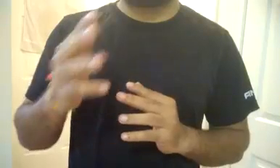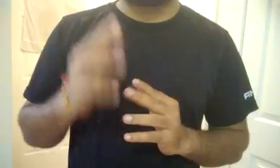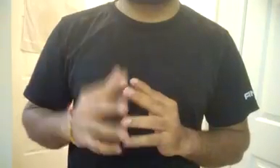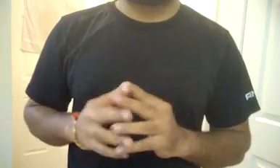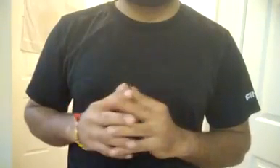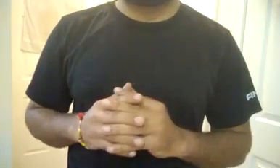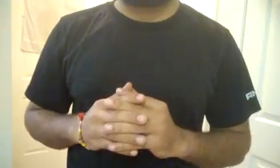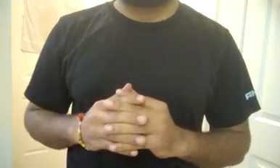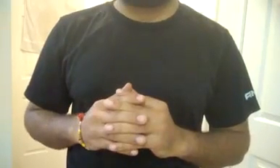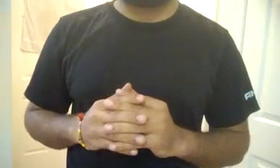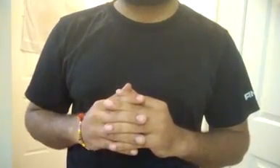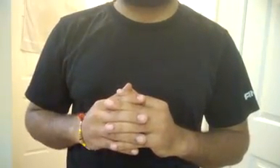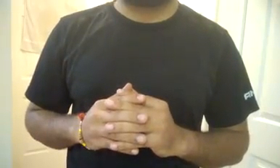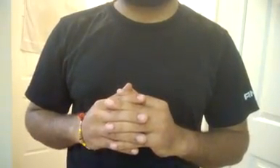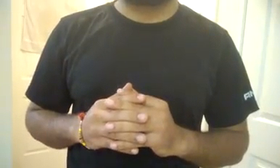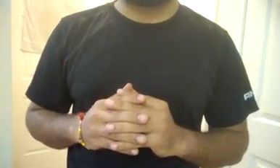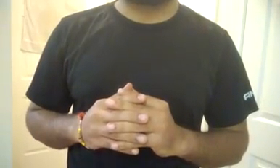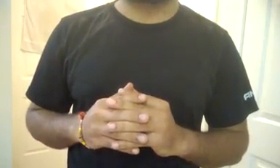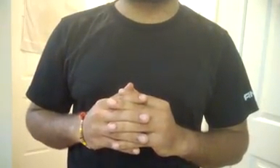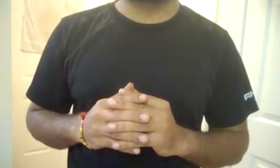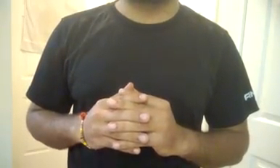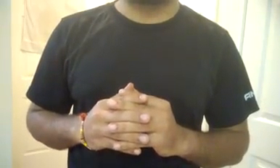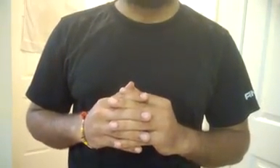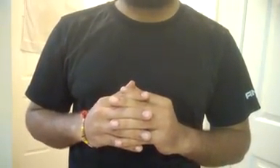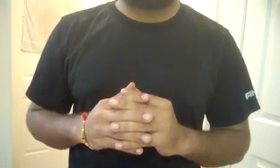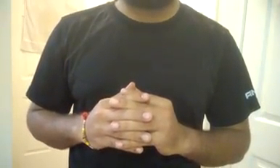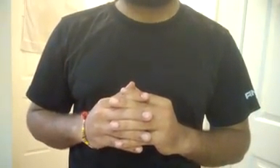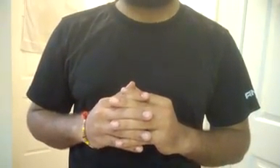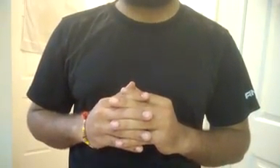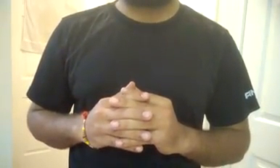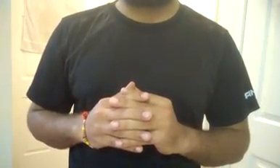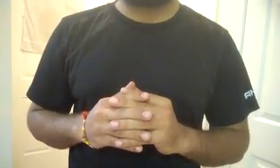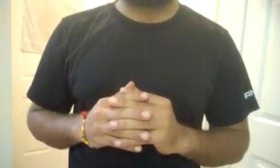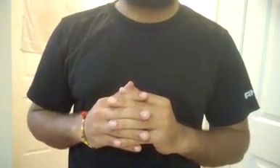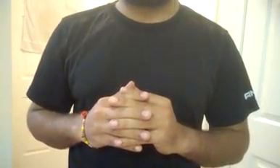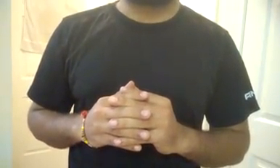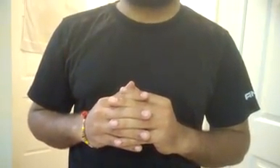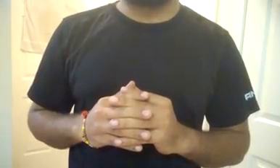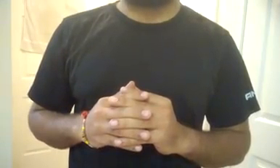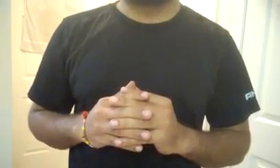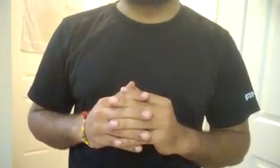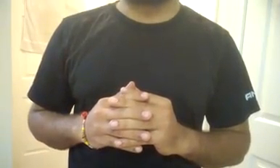खुद को एक पड़ा लिखा इंसान कहते हैं, आई-ई-टी, ग्रेजुएट कहते हैं, क्या आपको नहीं मालूम